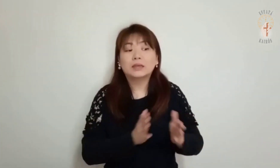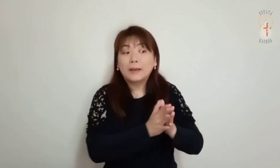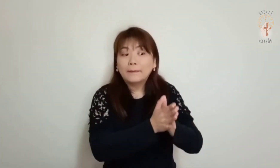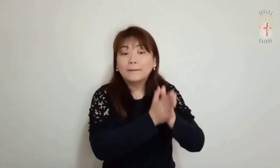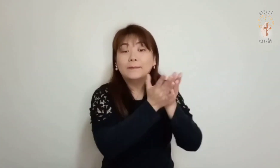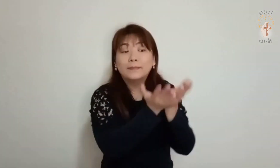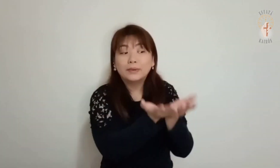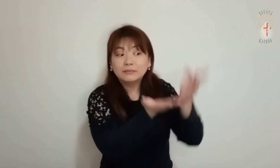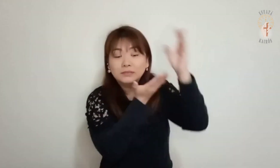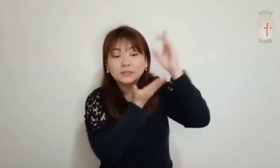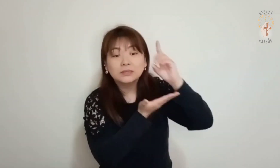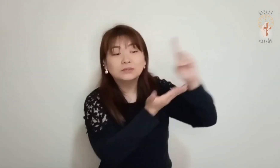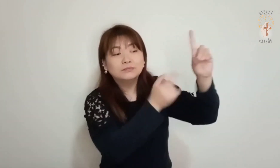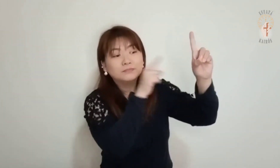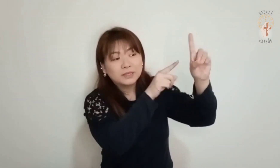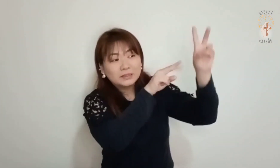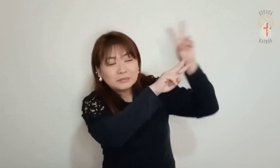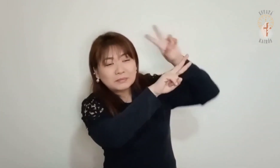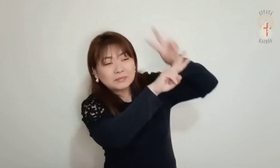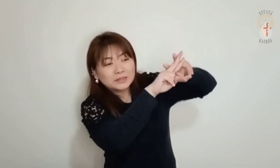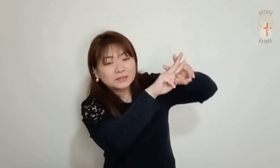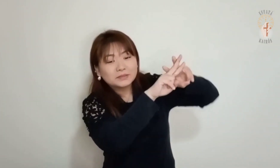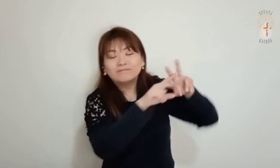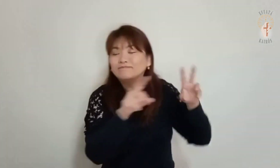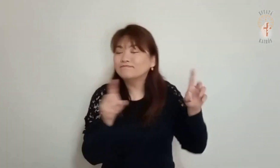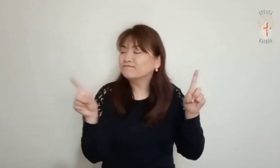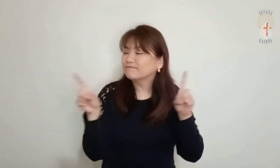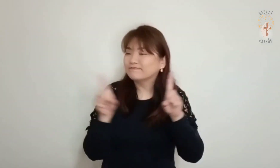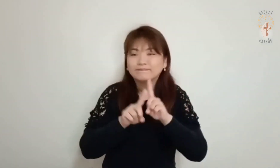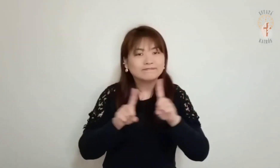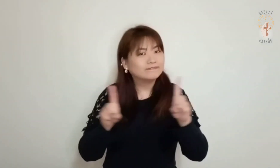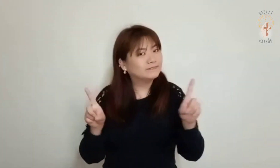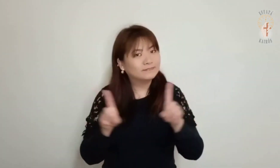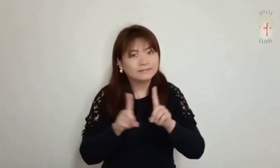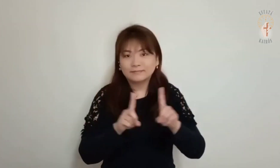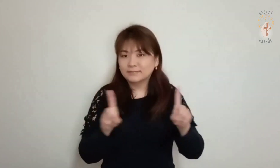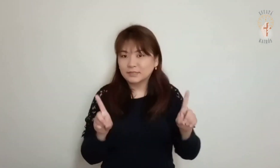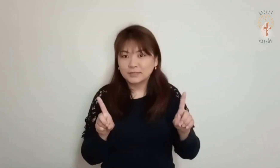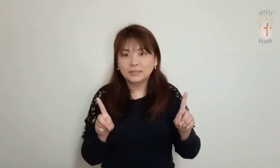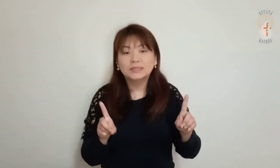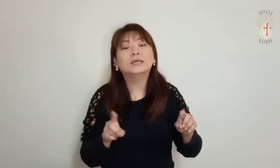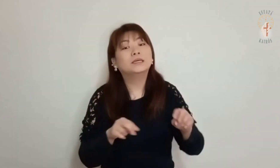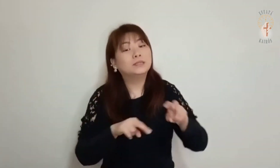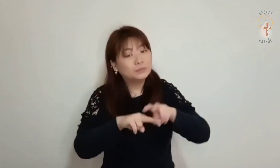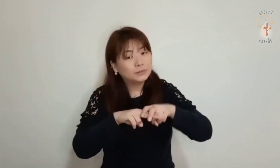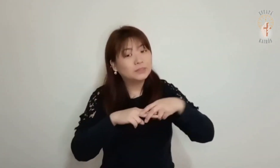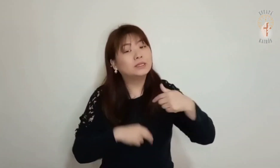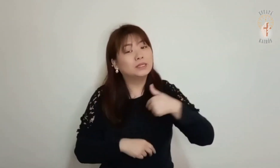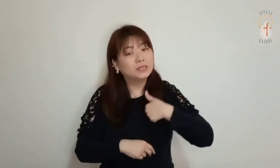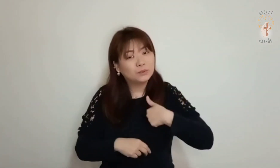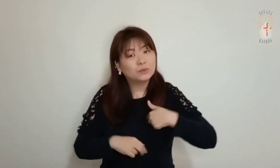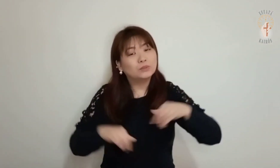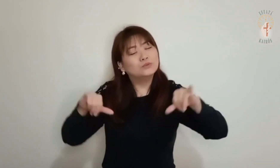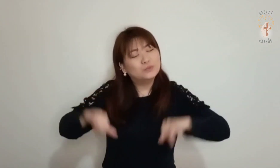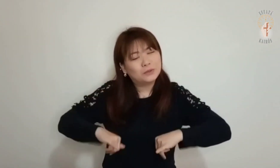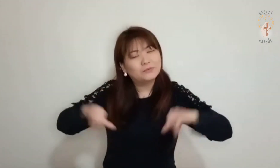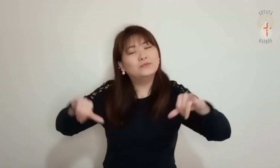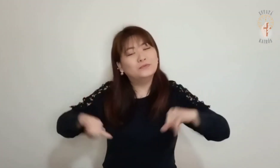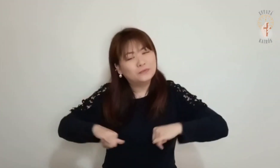Mas a palavra de Deus não está algemada Por isso,